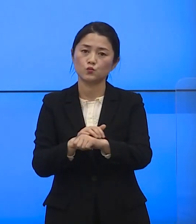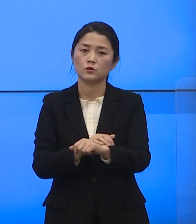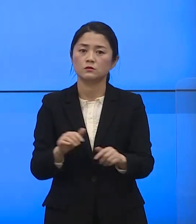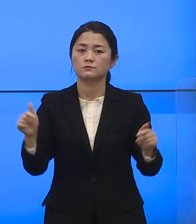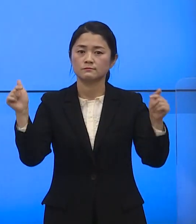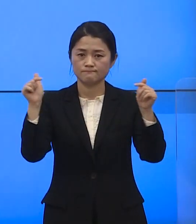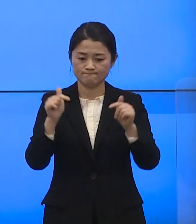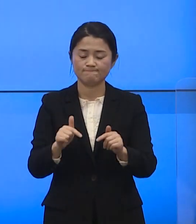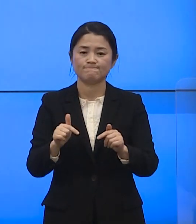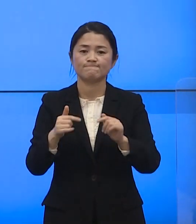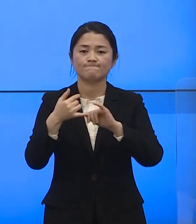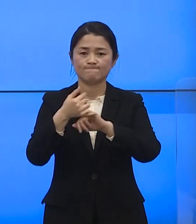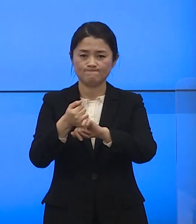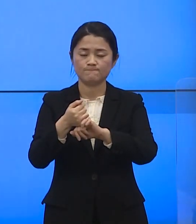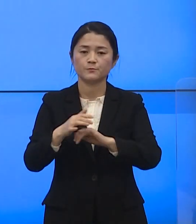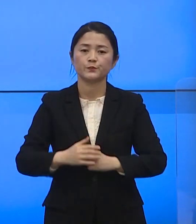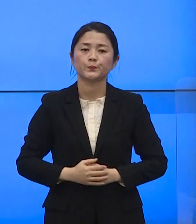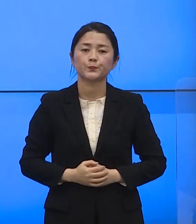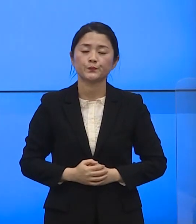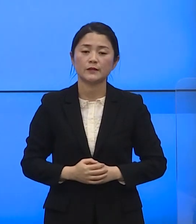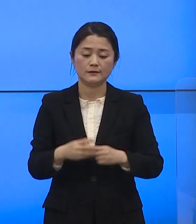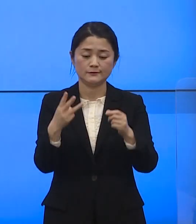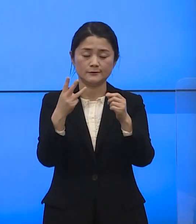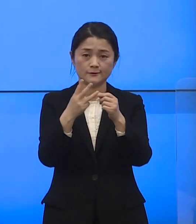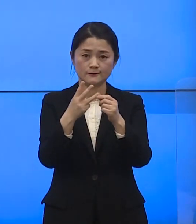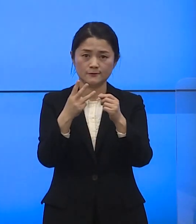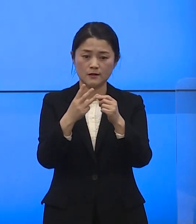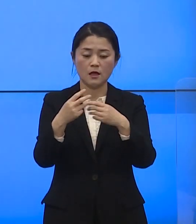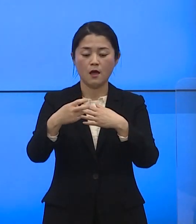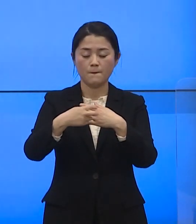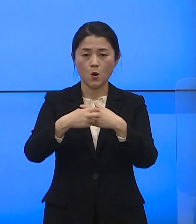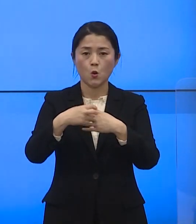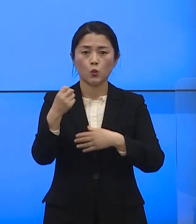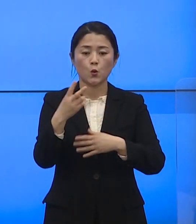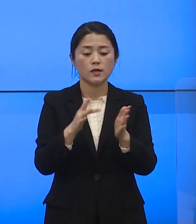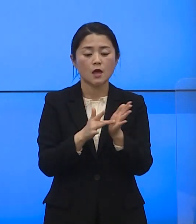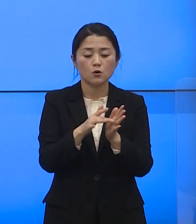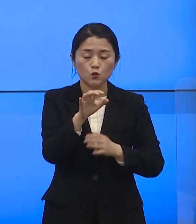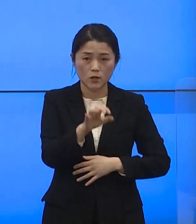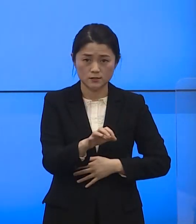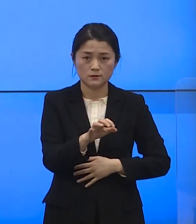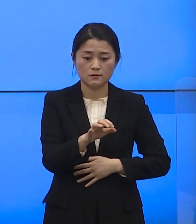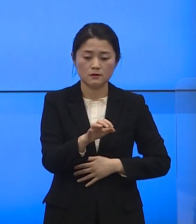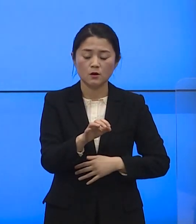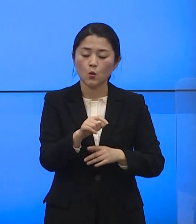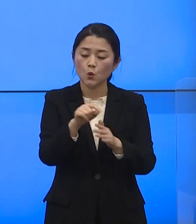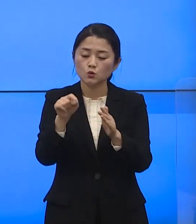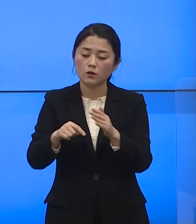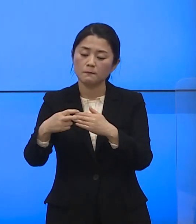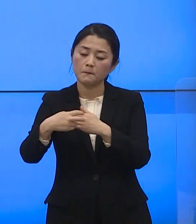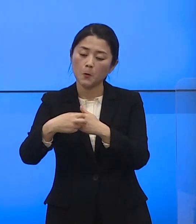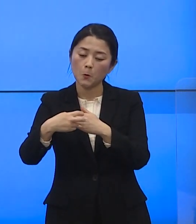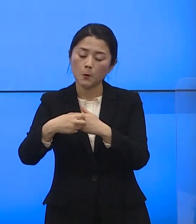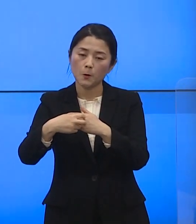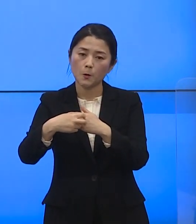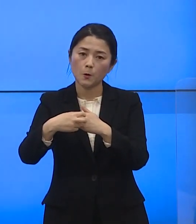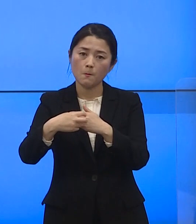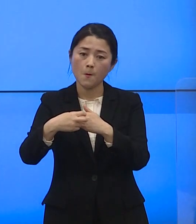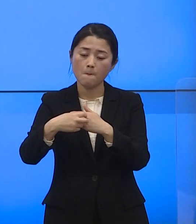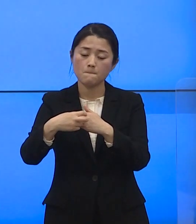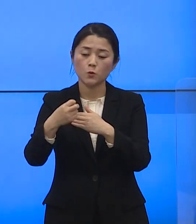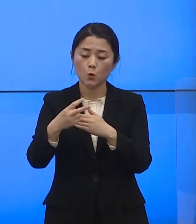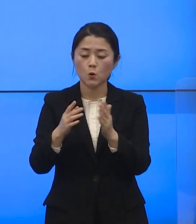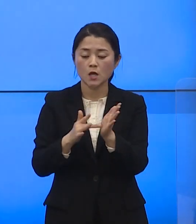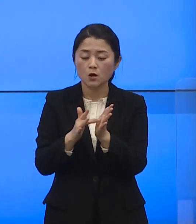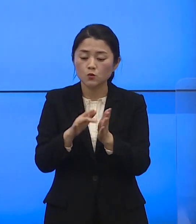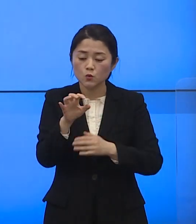최소화하겠습니다 셋째 병원 및 약국에서는 지역 내 병원 약국